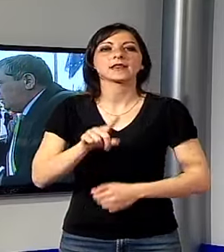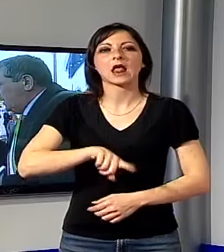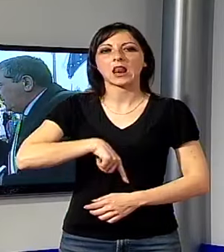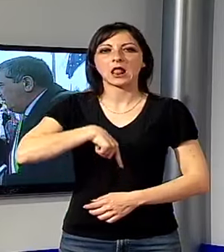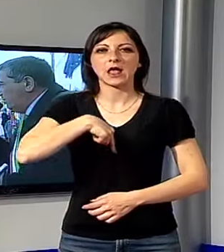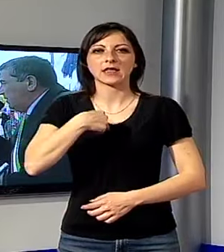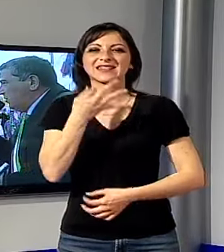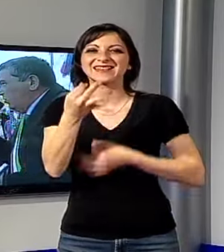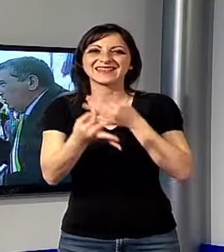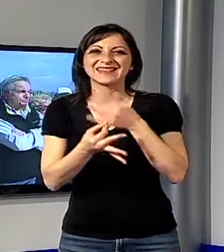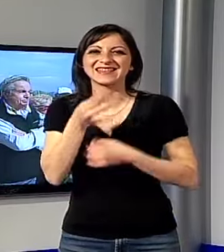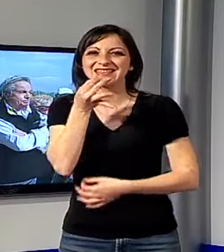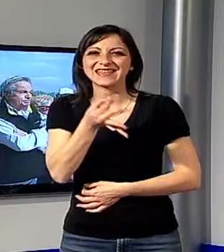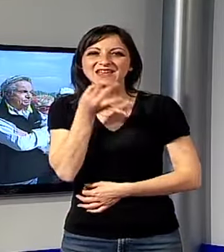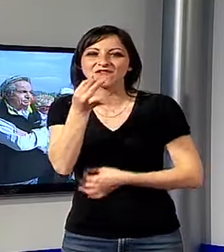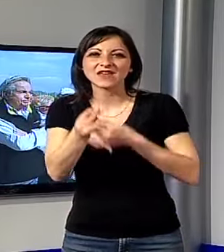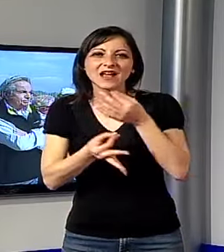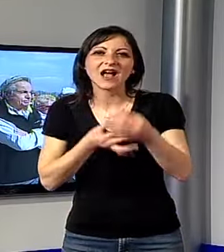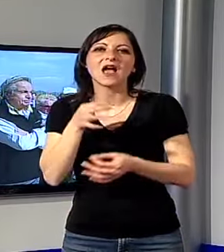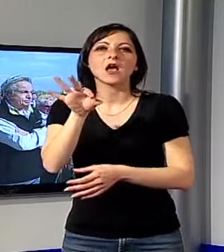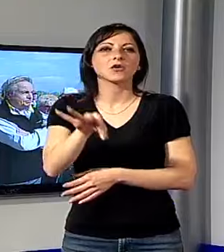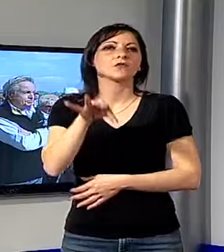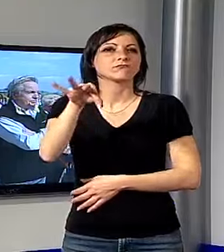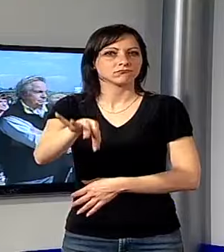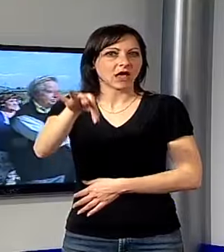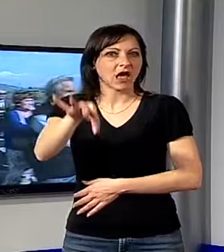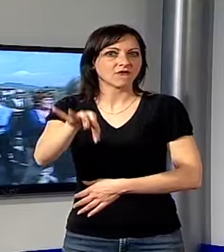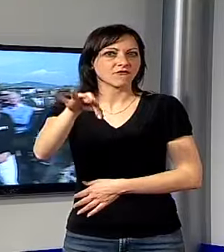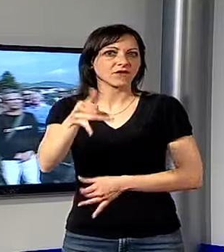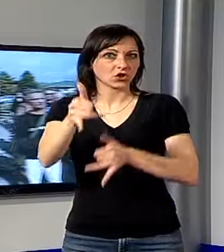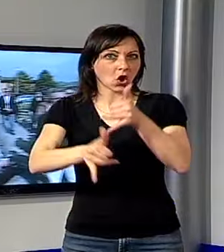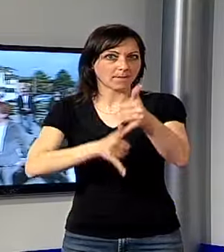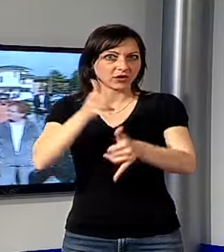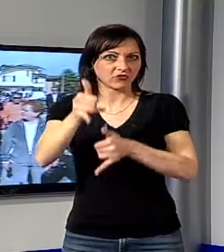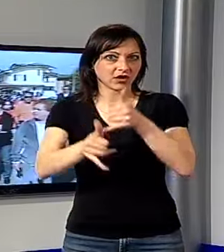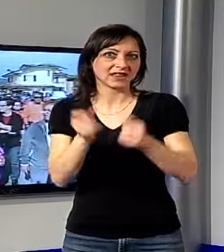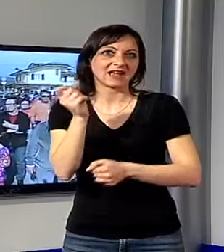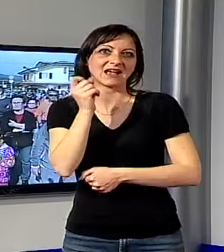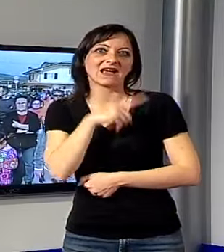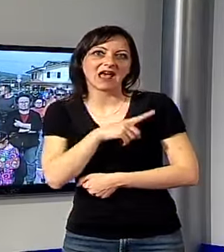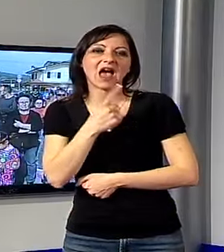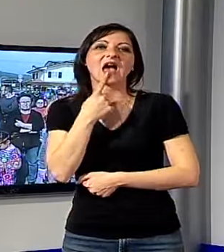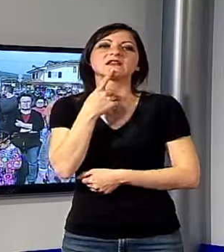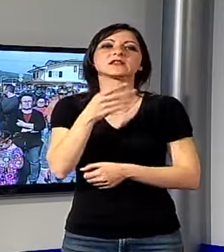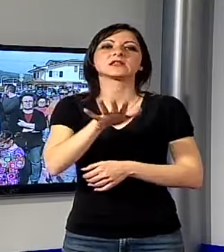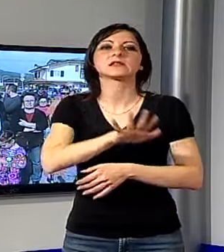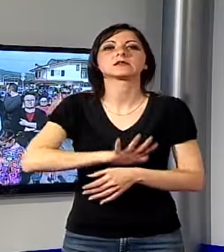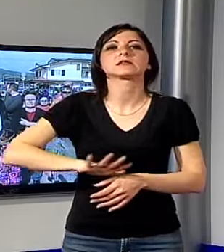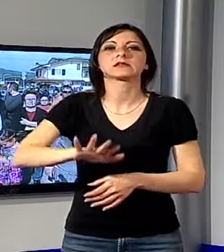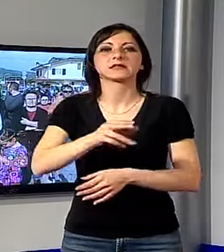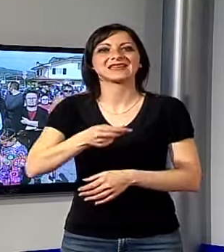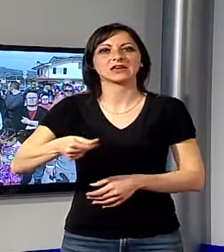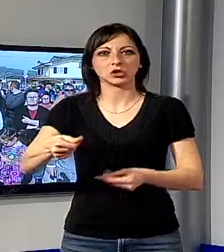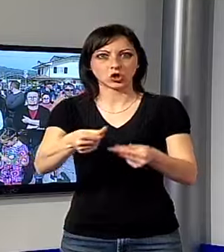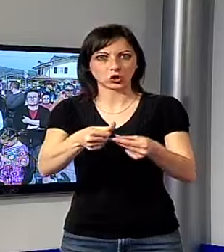gratuito di biciclette che i cittadini che si recano al comando potranno utilizzare per spostarsi sul territorio. La